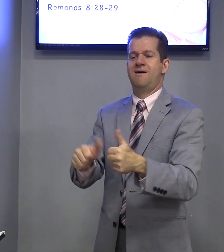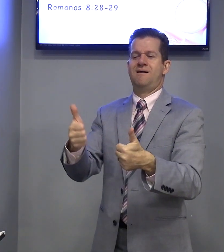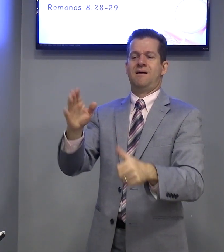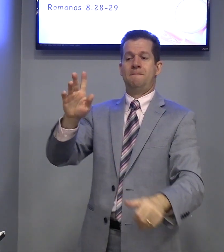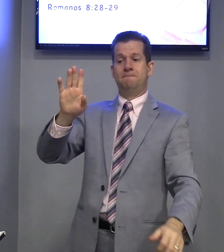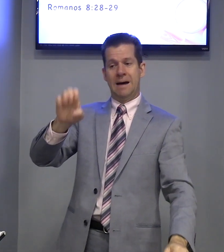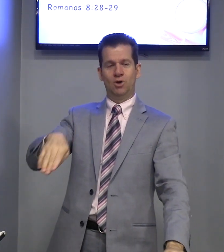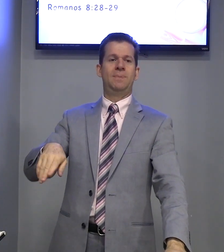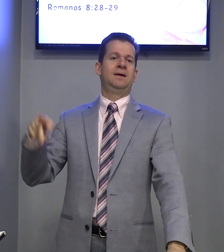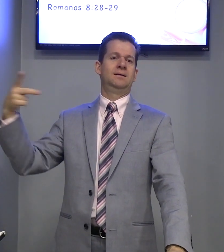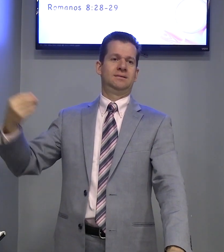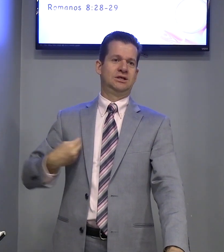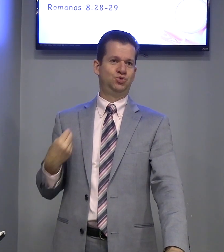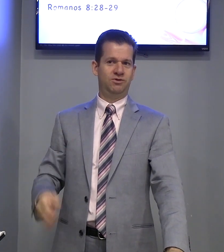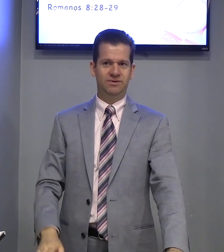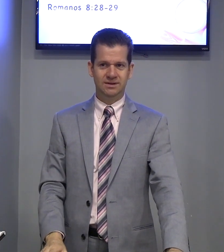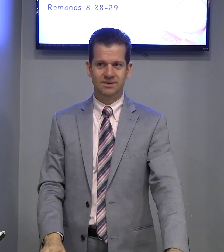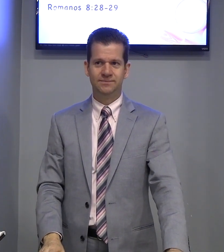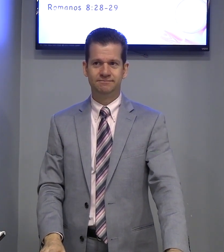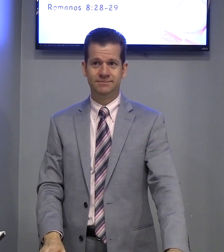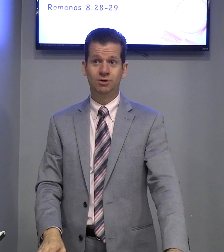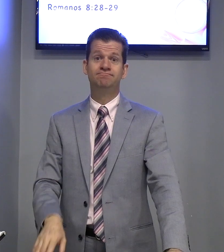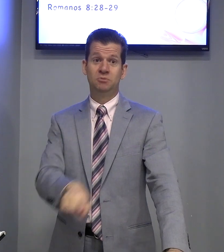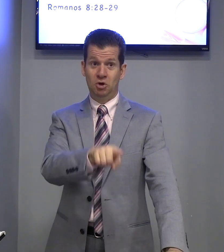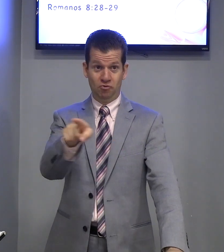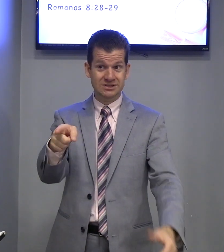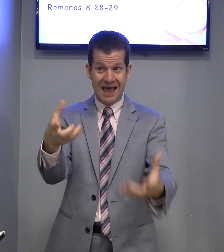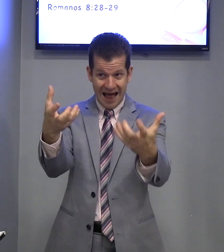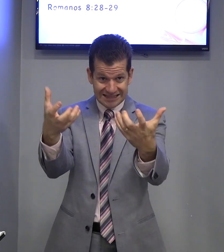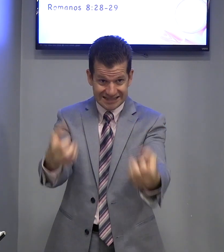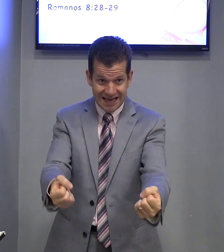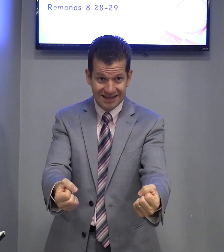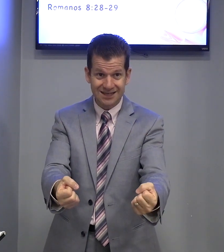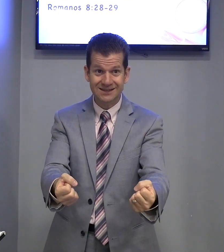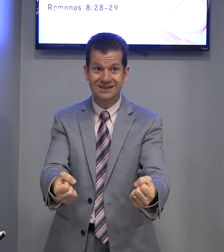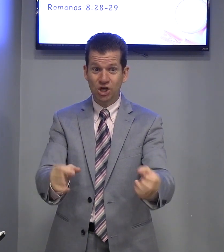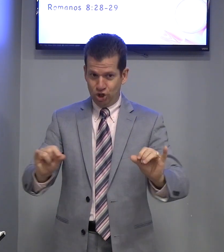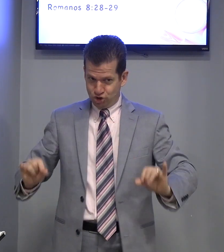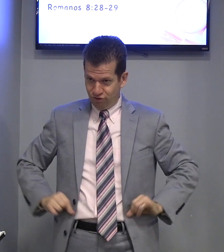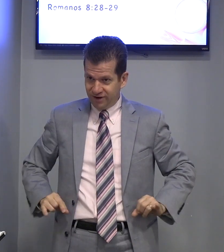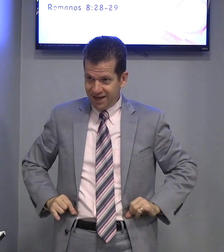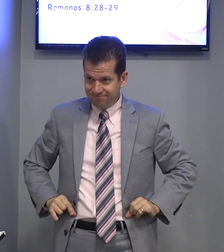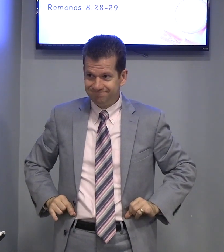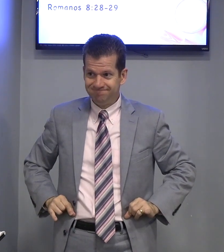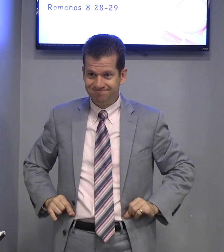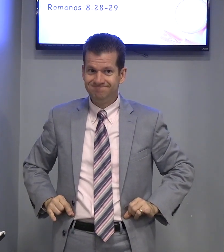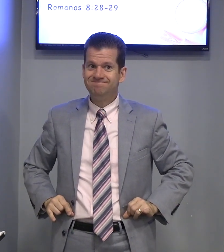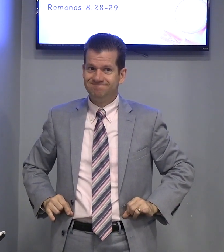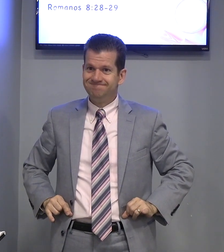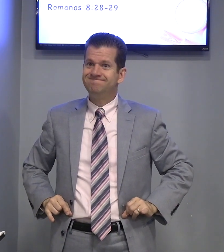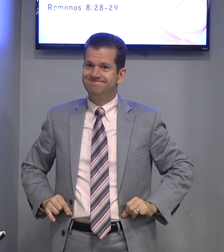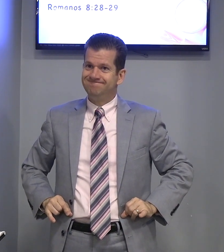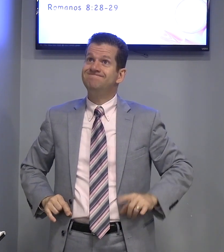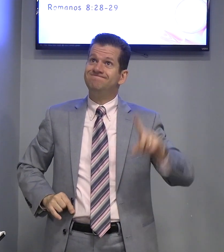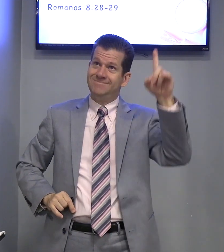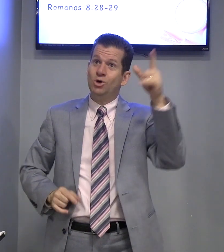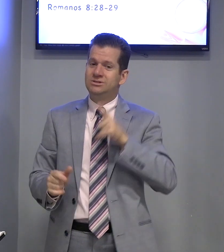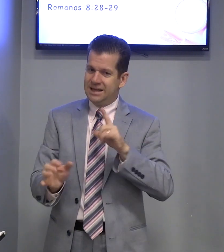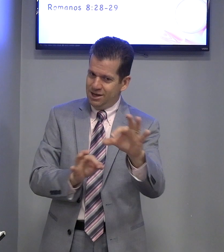Para o bem Na sua vida Então, você aceita Sofrer Deus tem